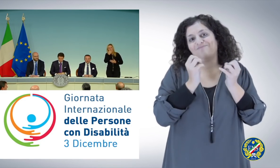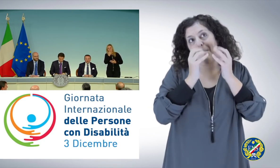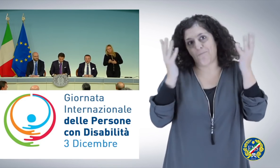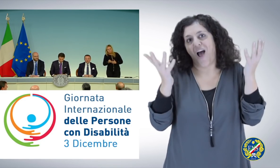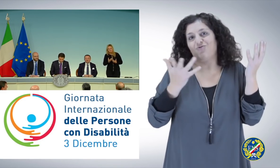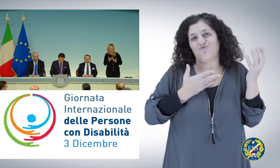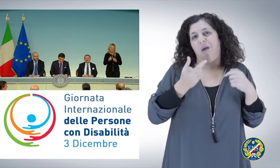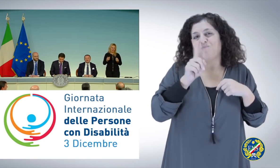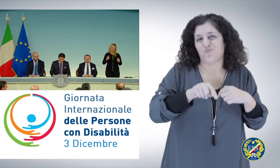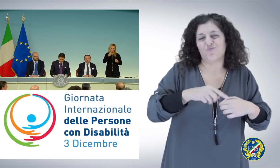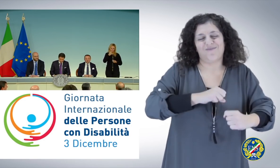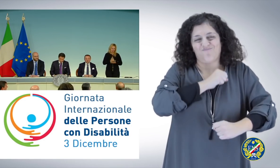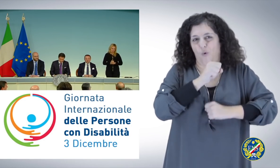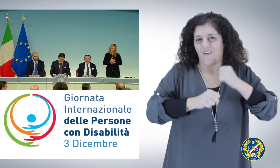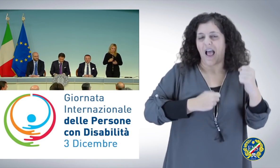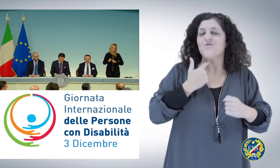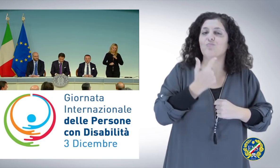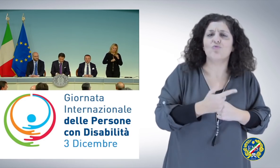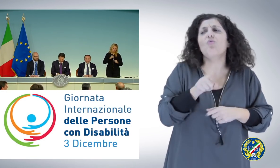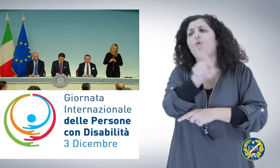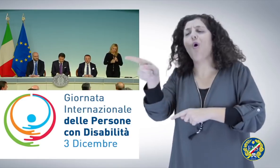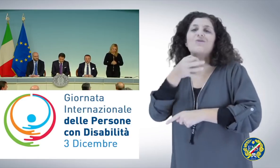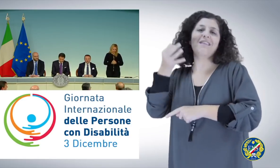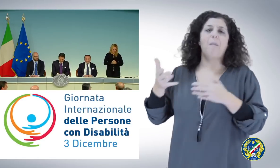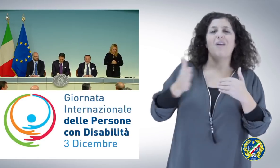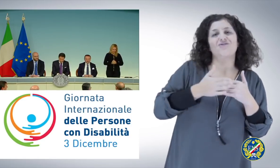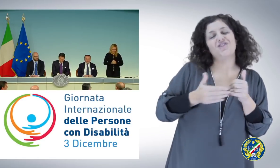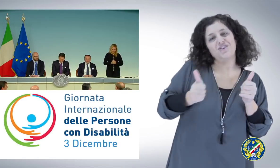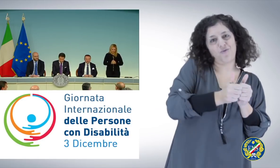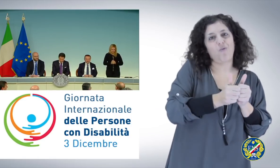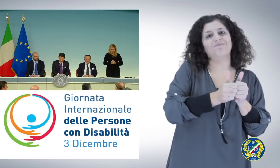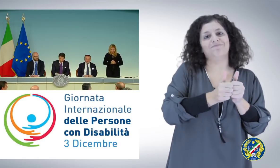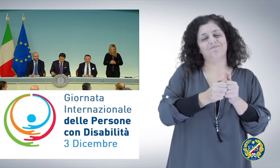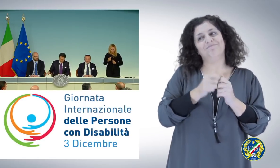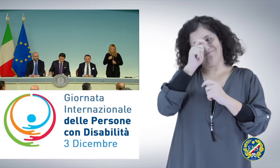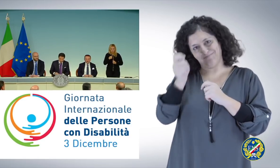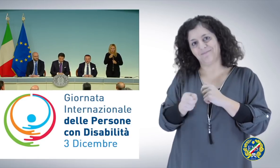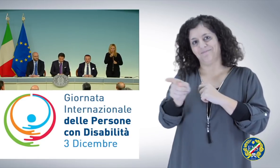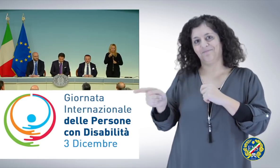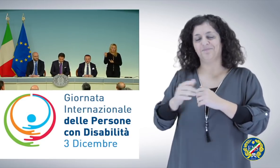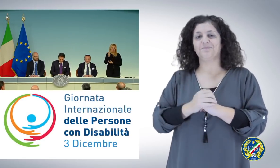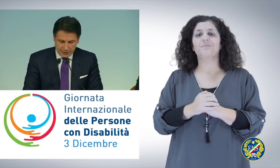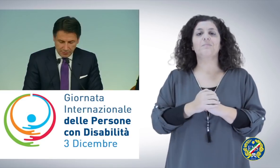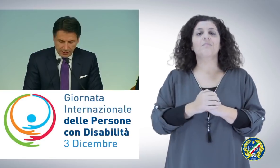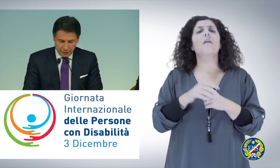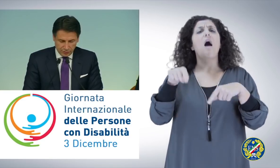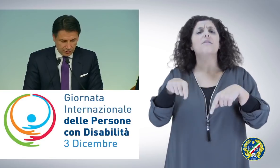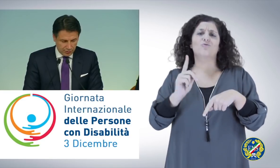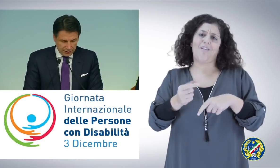siano anche sofferenze. Io lascerò adesso la parola al Ministro